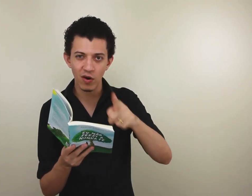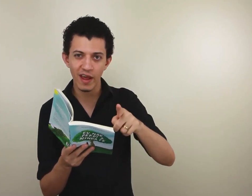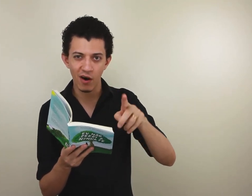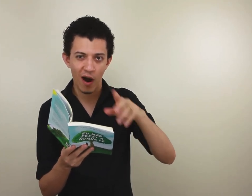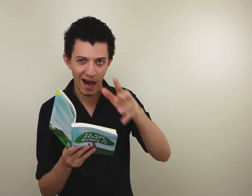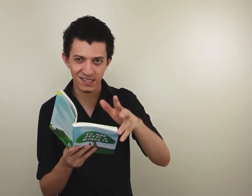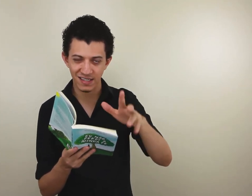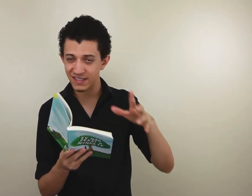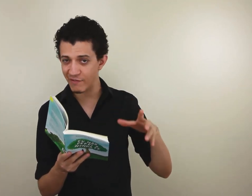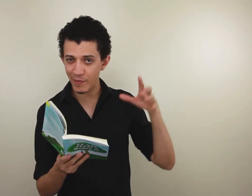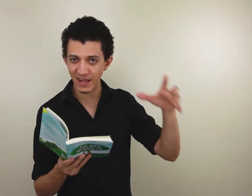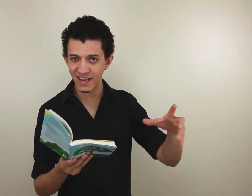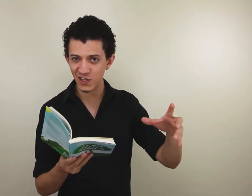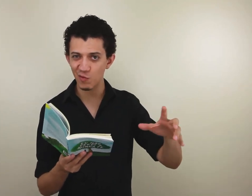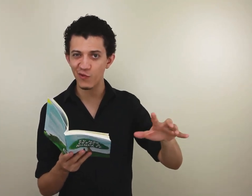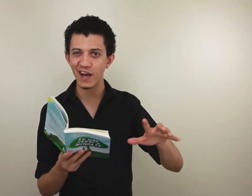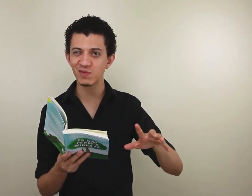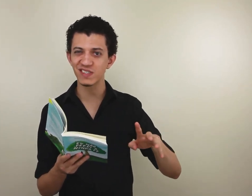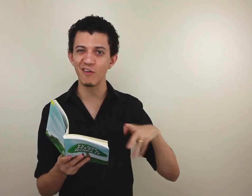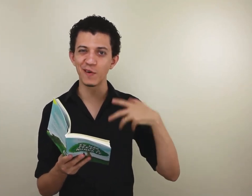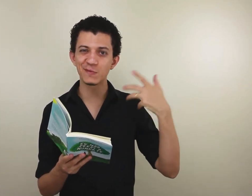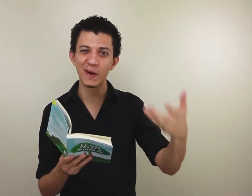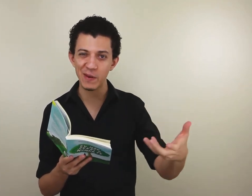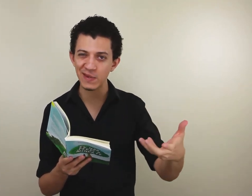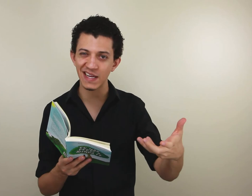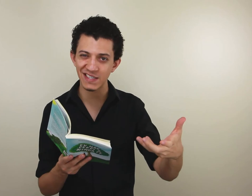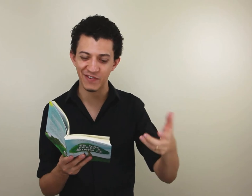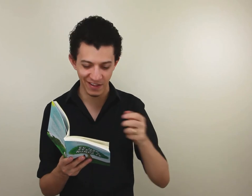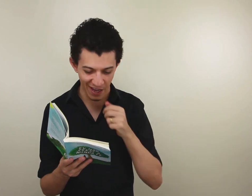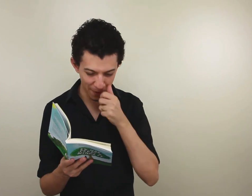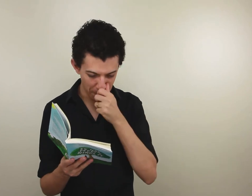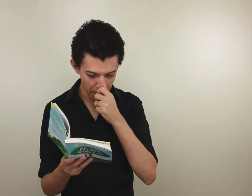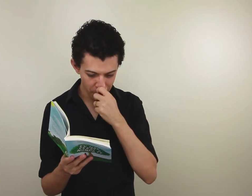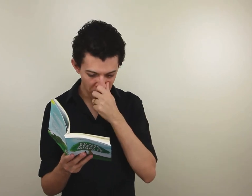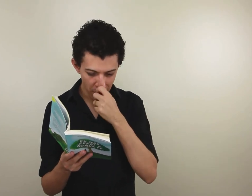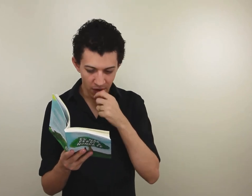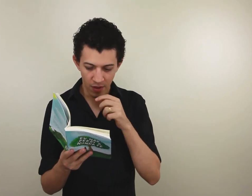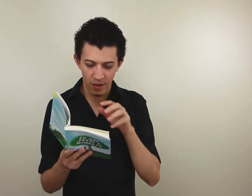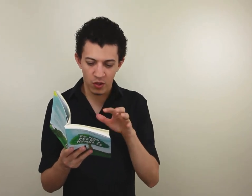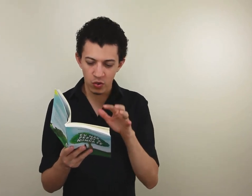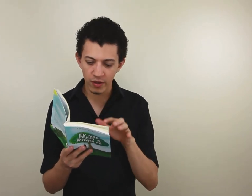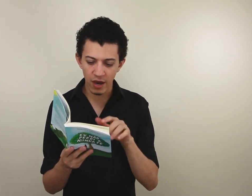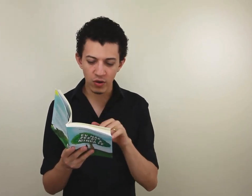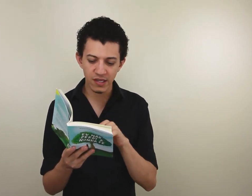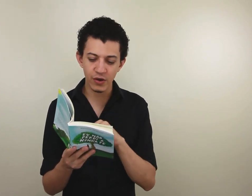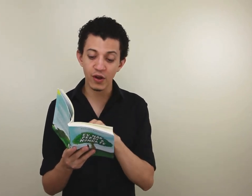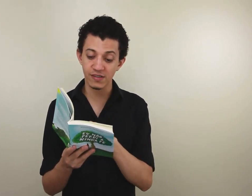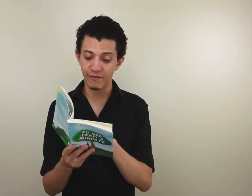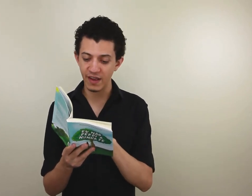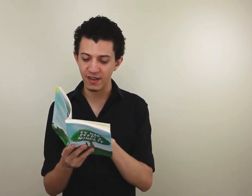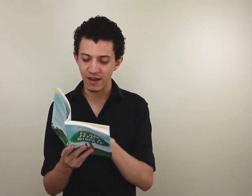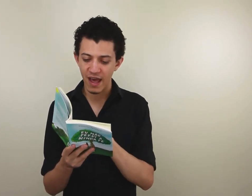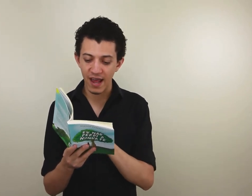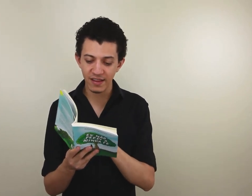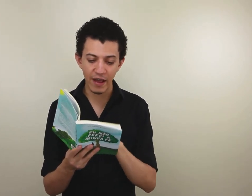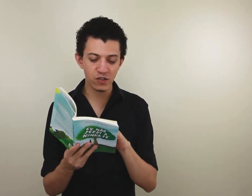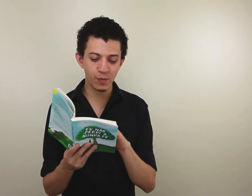o leão Aslan esteve presente, como foi responsável pelos problemas que eles enfrentaram. Tudo o que aconteceu em nossa vida era Deus nos